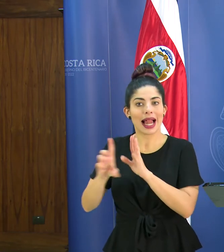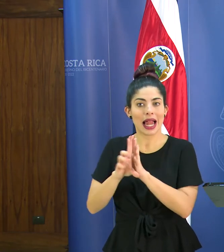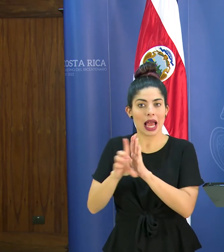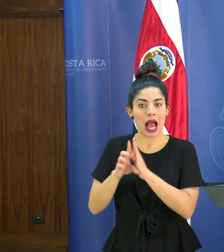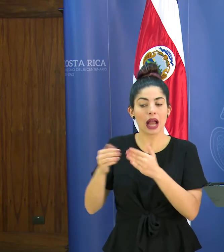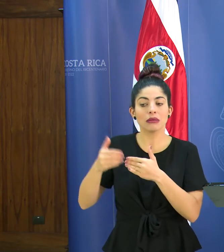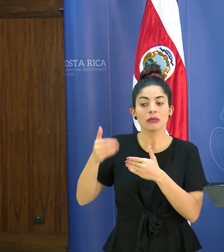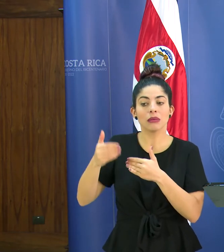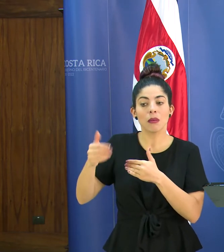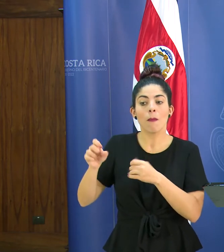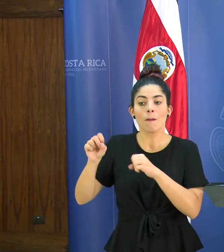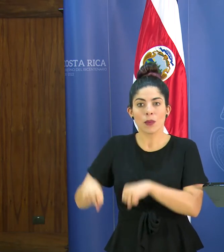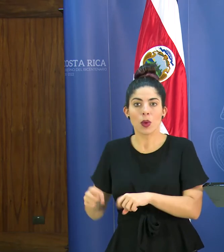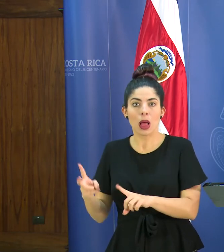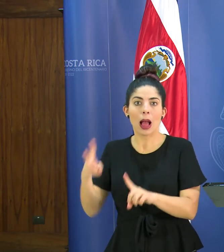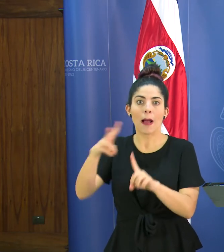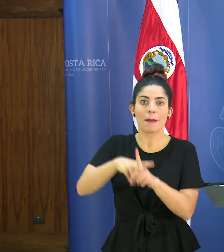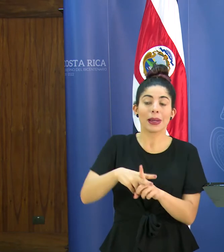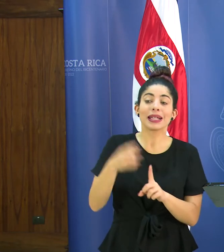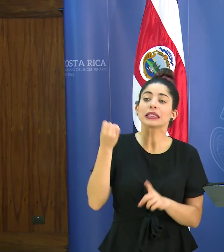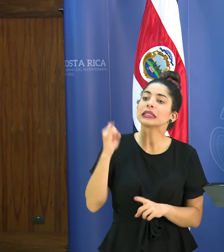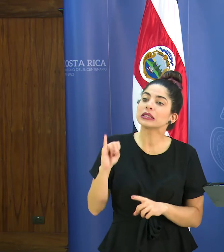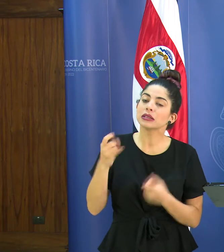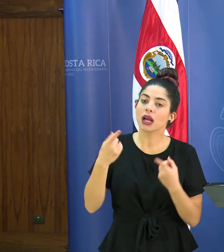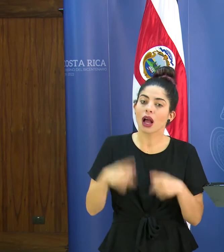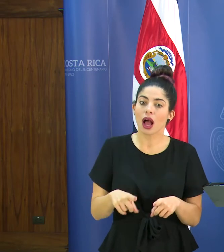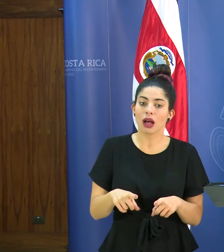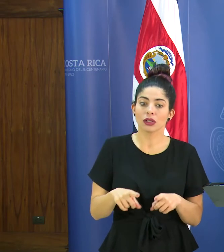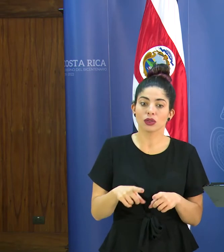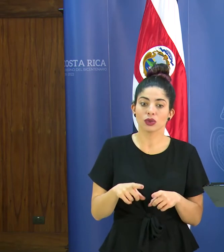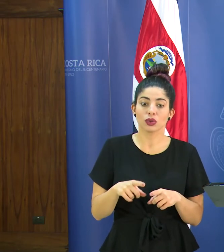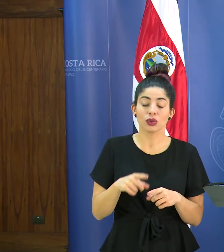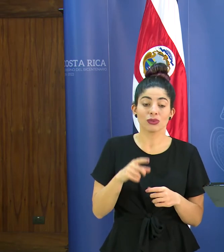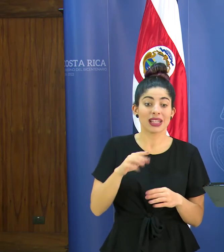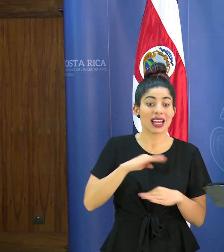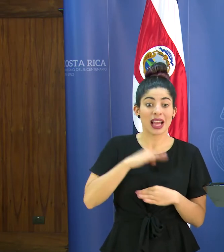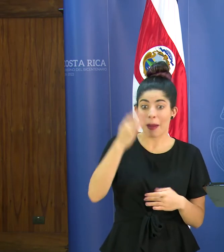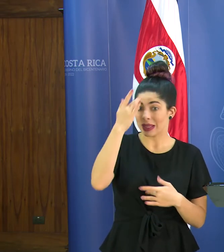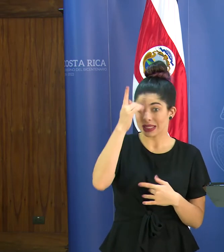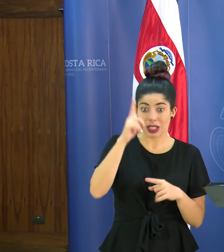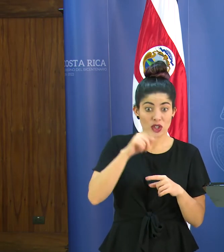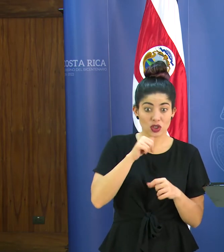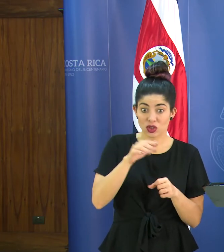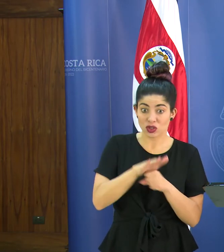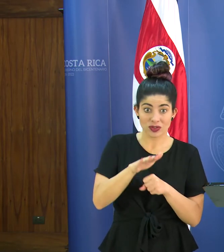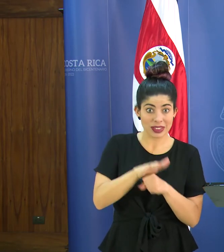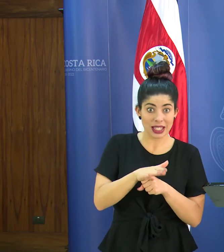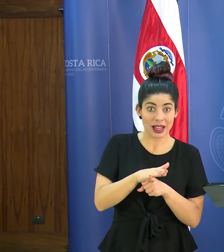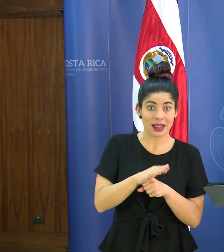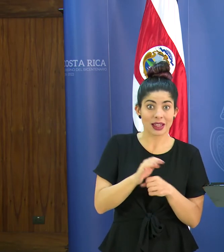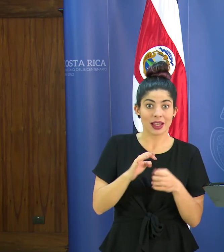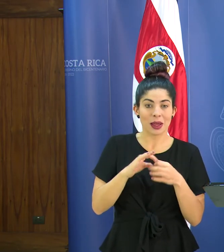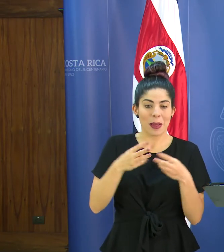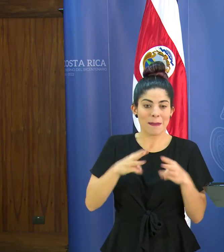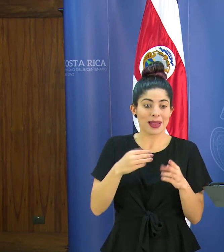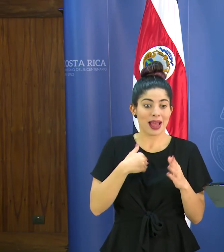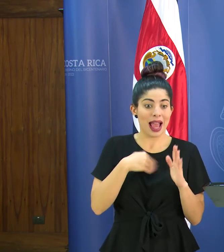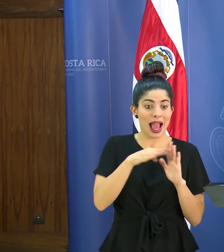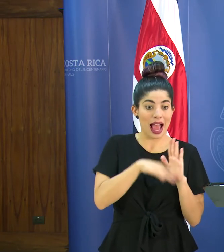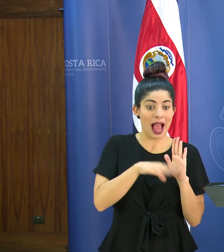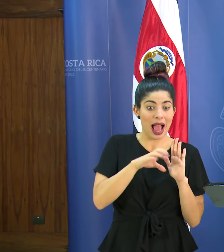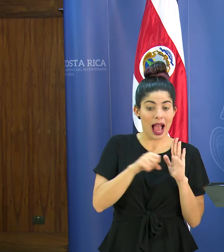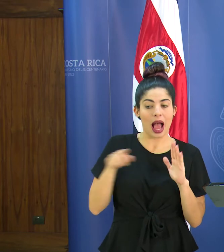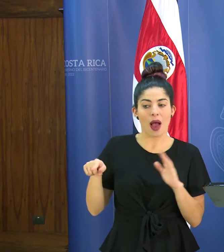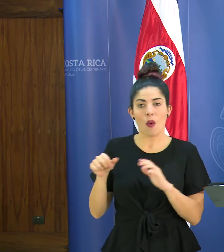que eventualmente puedan activarse en caso de que no pueda ser cubierta la incapacidad con respecto a los mecanismos que ya tiene la